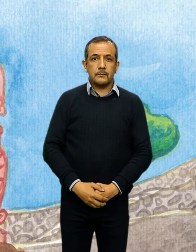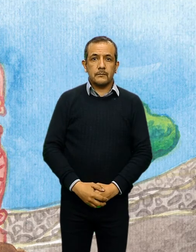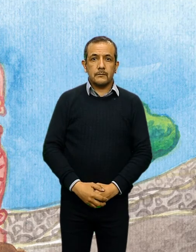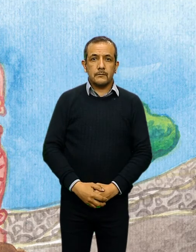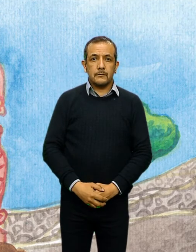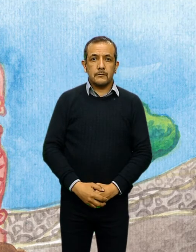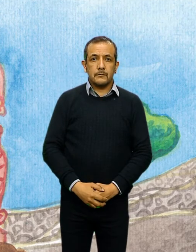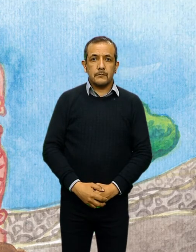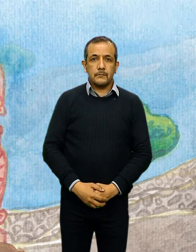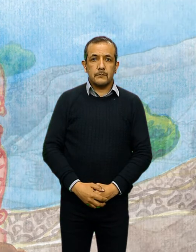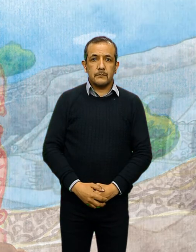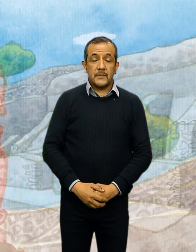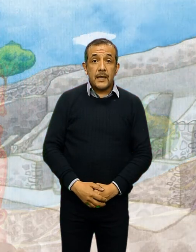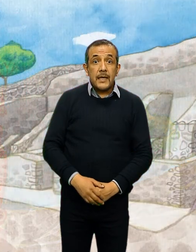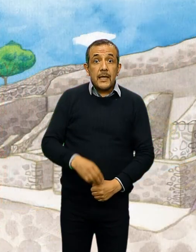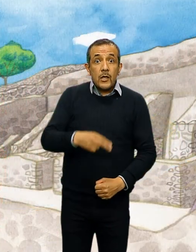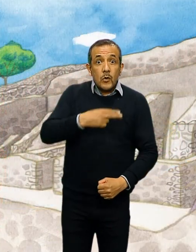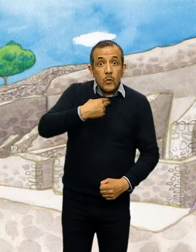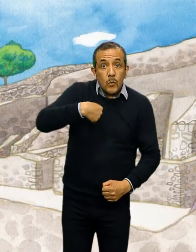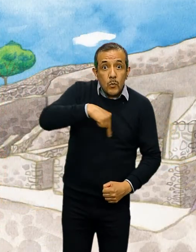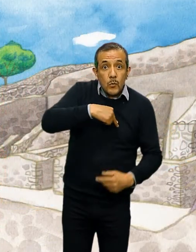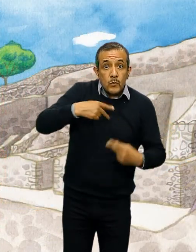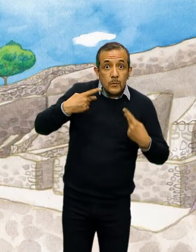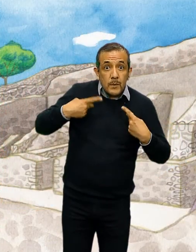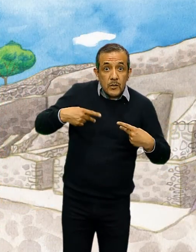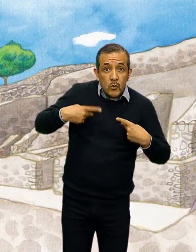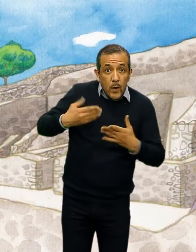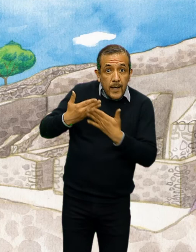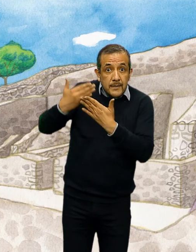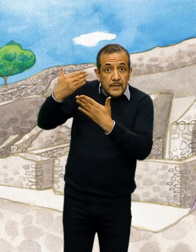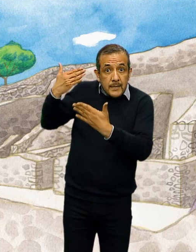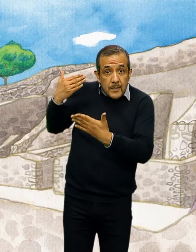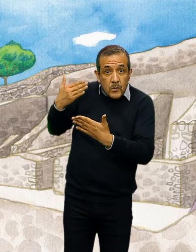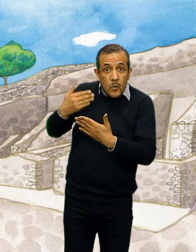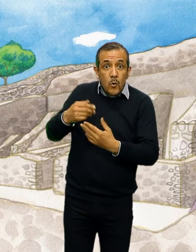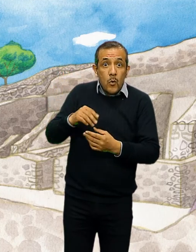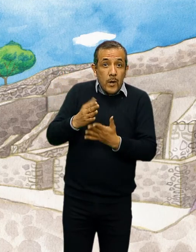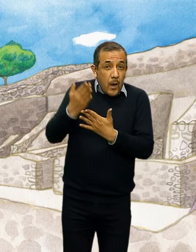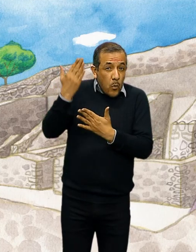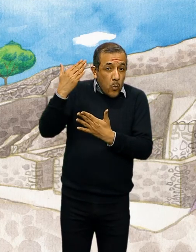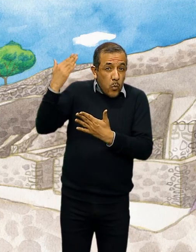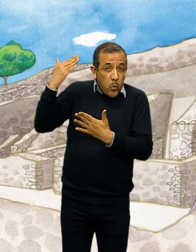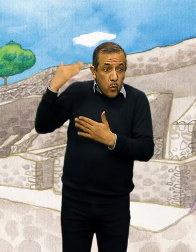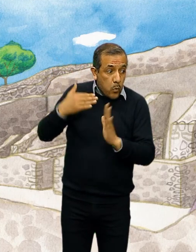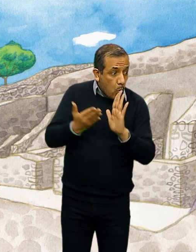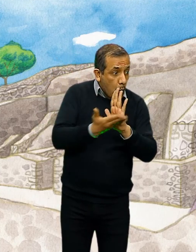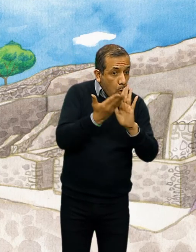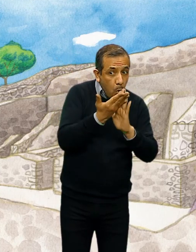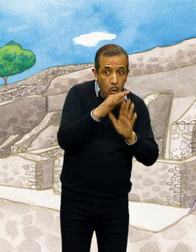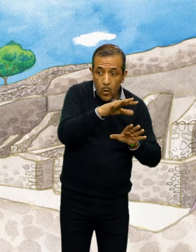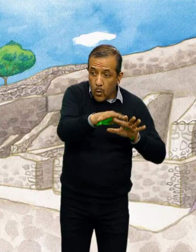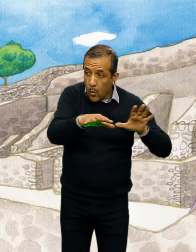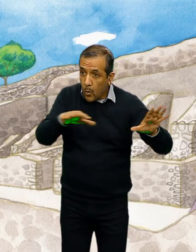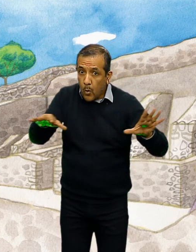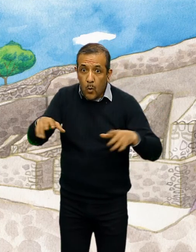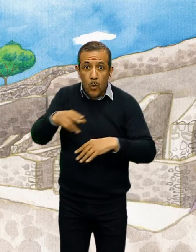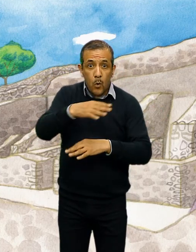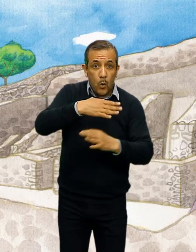Y fue nuestra gente, Jacinta. Fuimos nosotros en otro tiempo quienes construimos todo esto